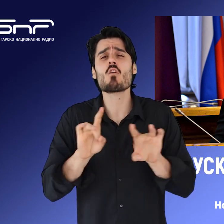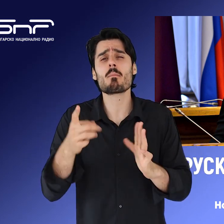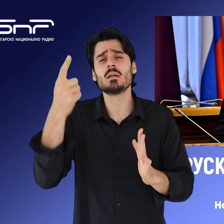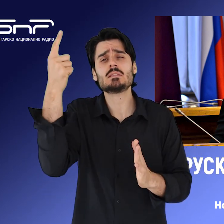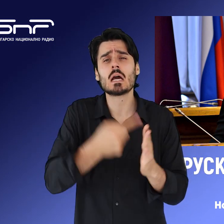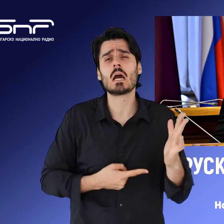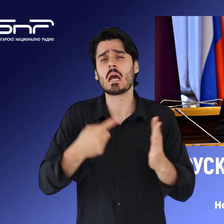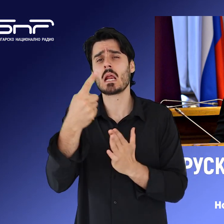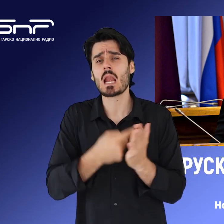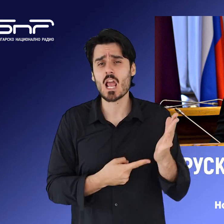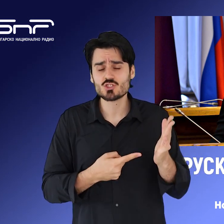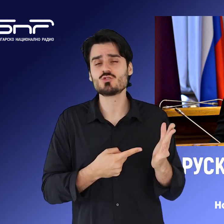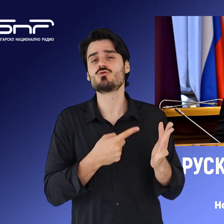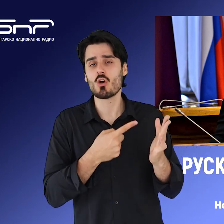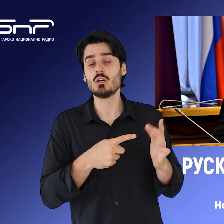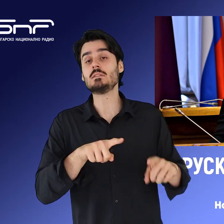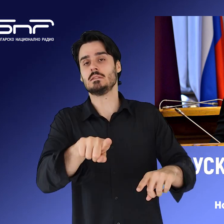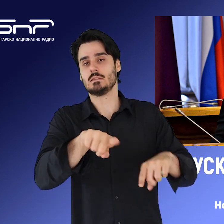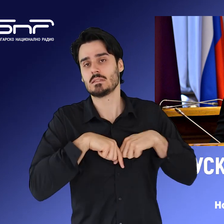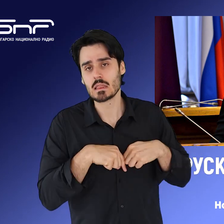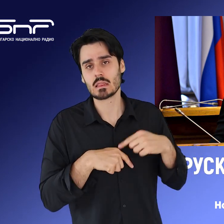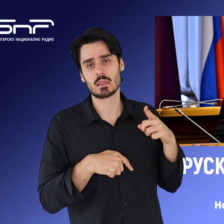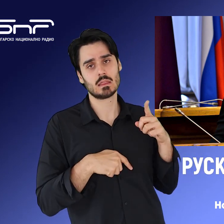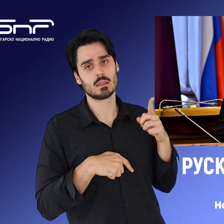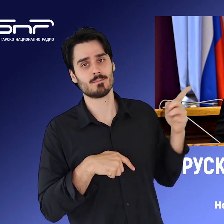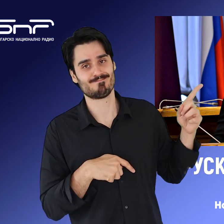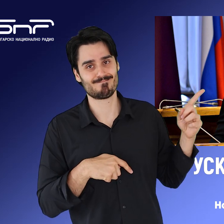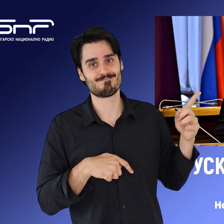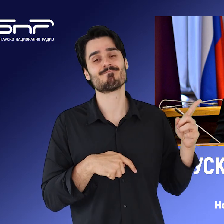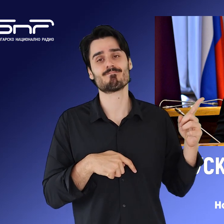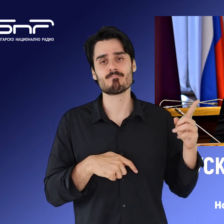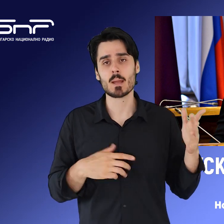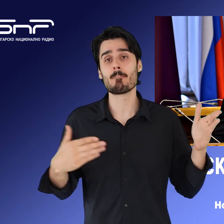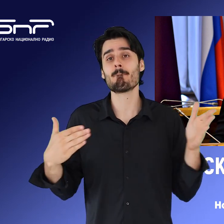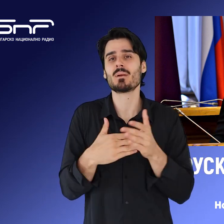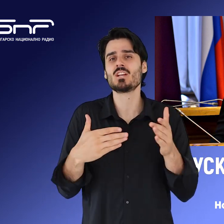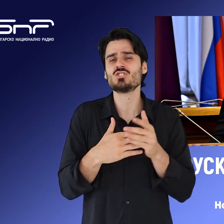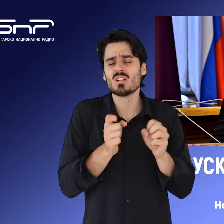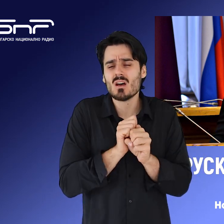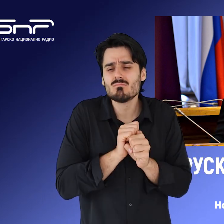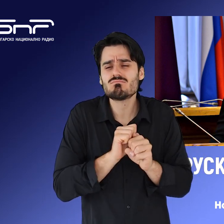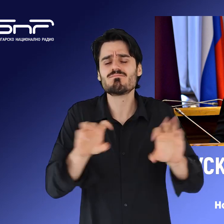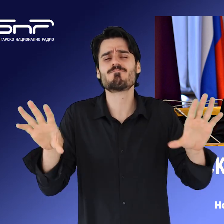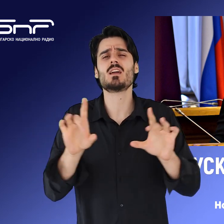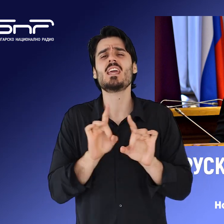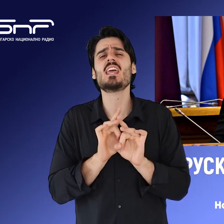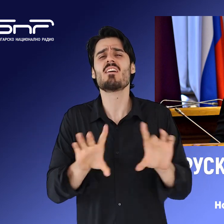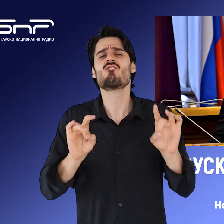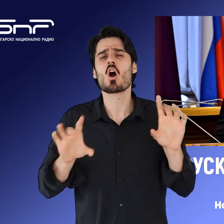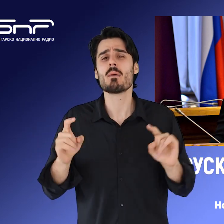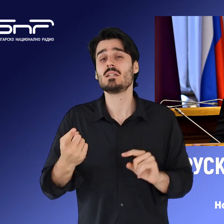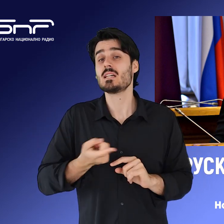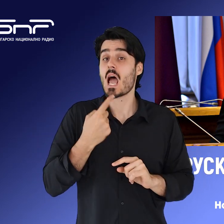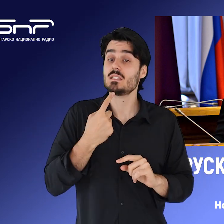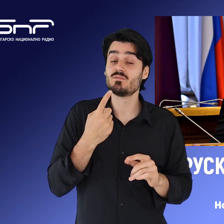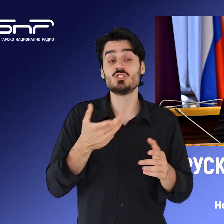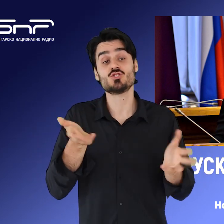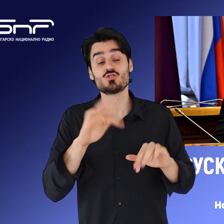страницата на посолството на РФ в социалните мрежи. Повод за реакцията са разпространените от посланика спекулации за евентуално